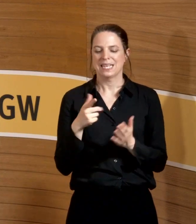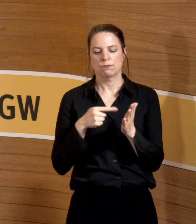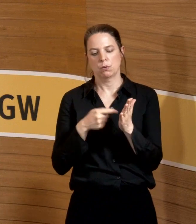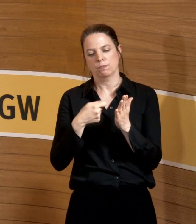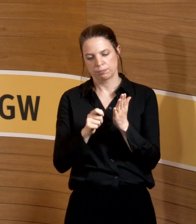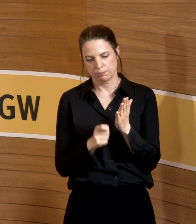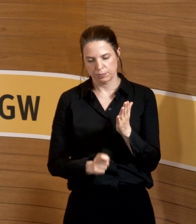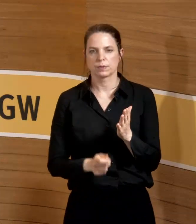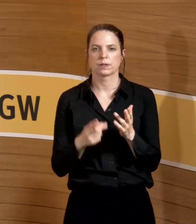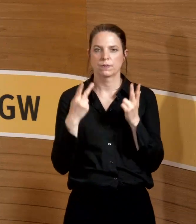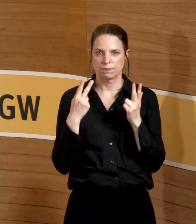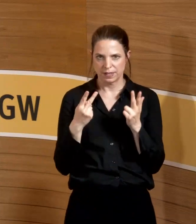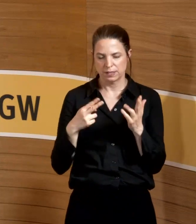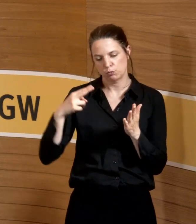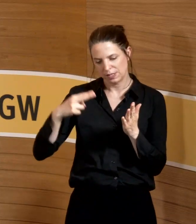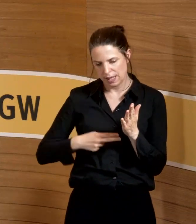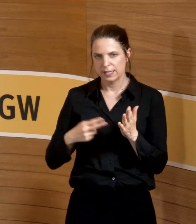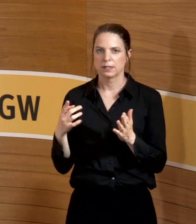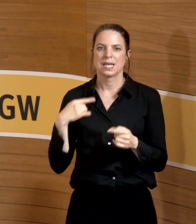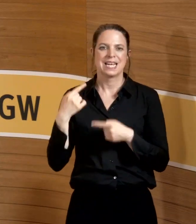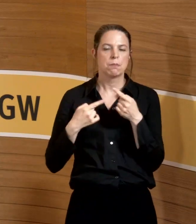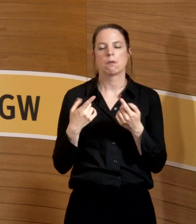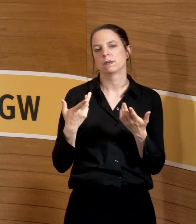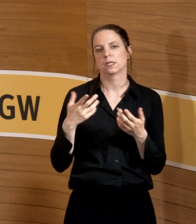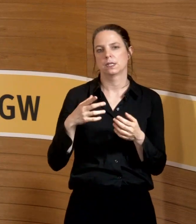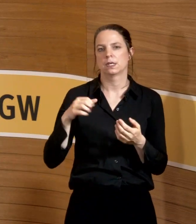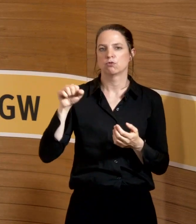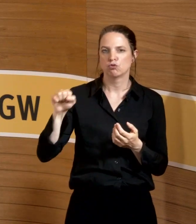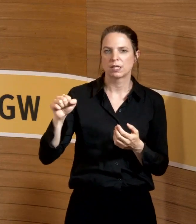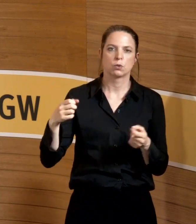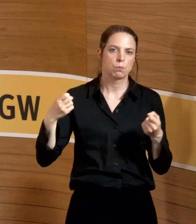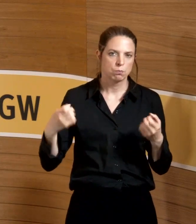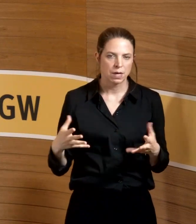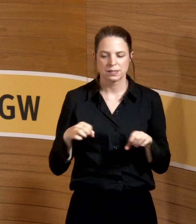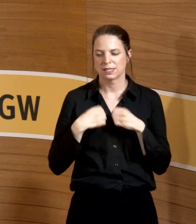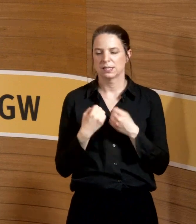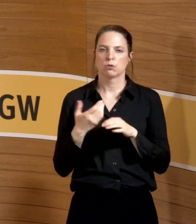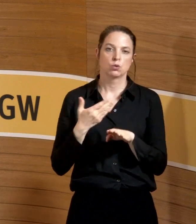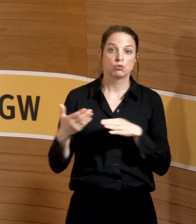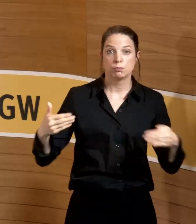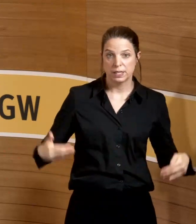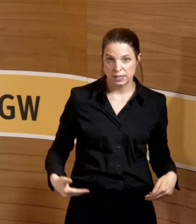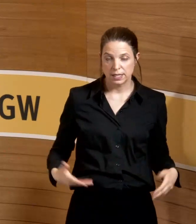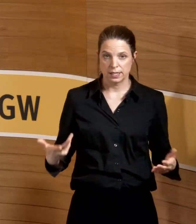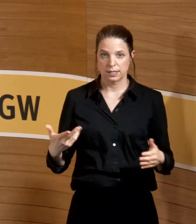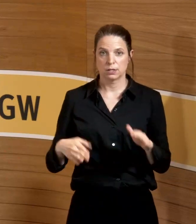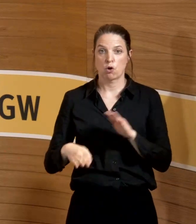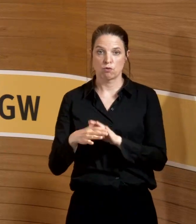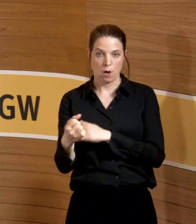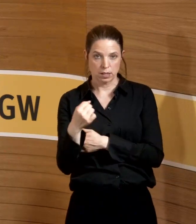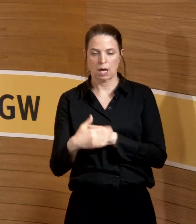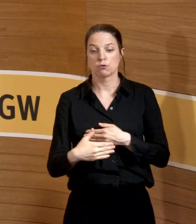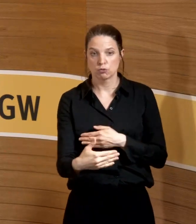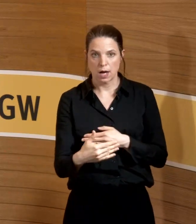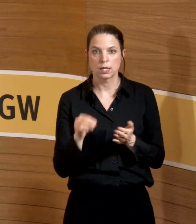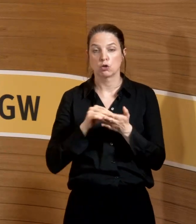abgehakt ist und gelesen worden ist. Wir haben immer mal wieder auf Station die Situation, Spätdienst, Vollkraft ist schwanger, dann